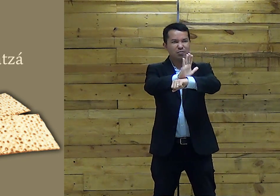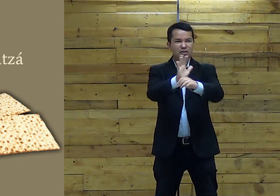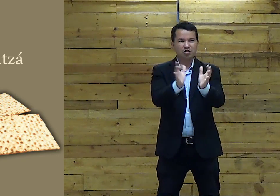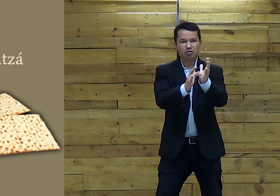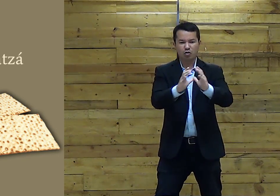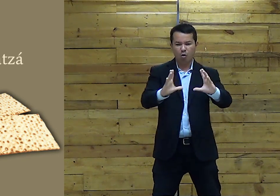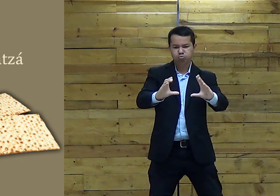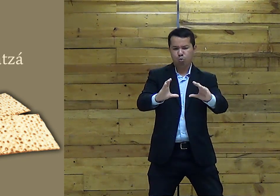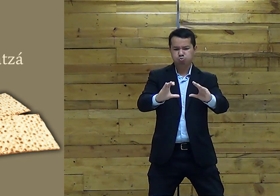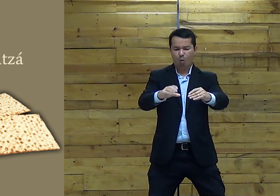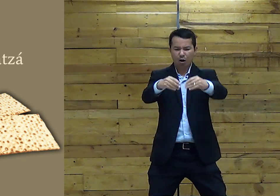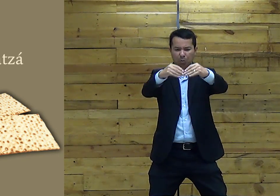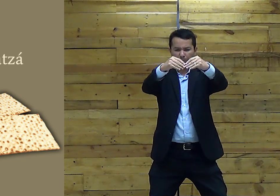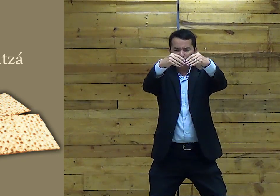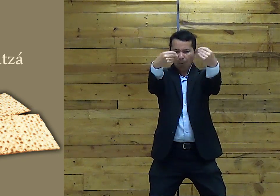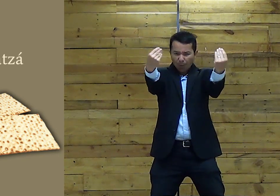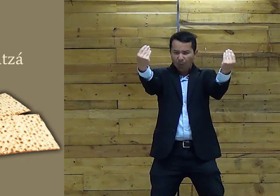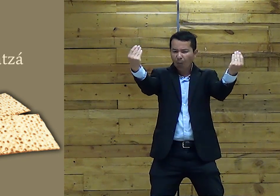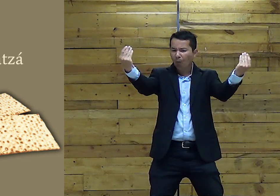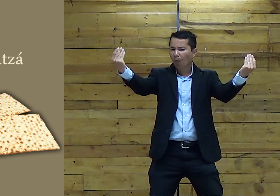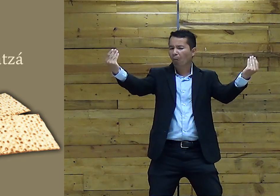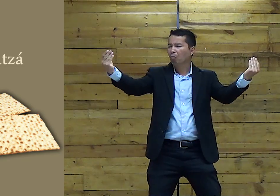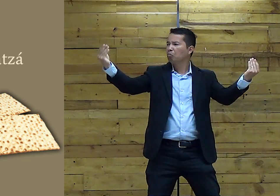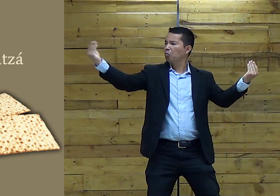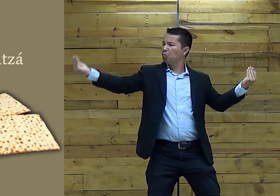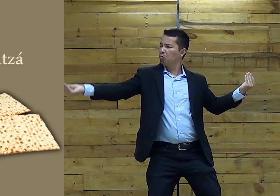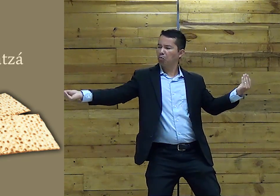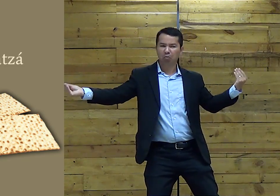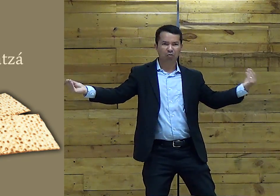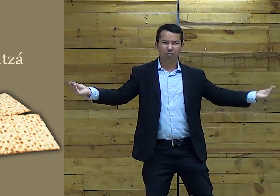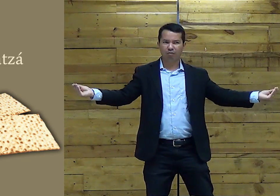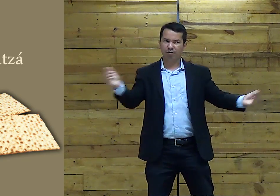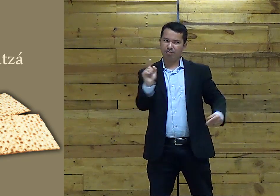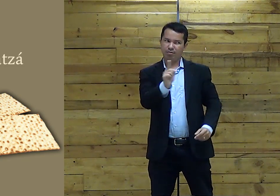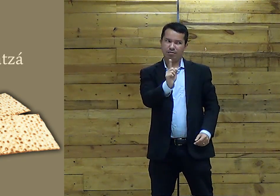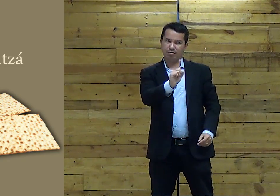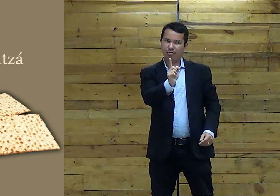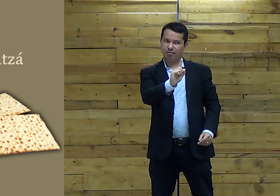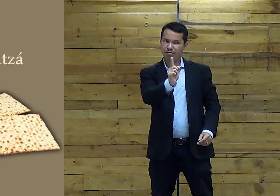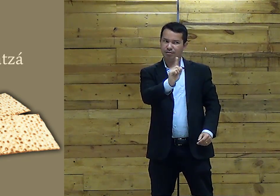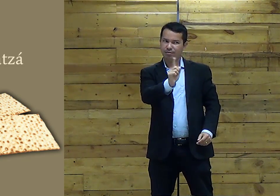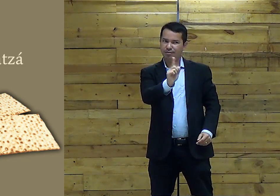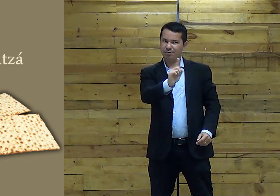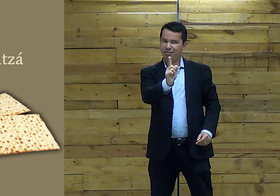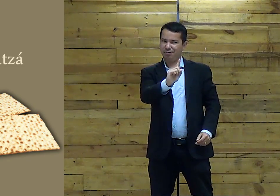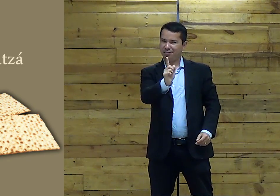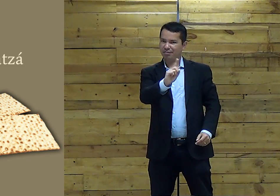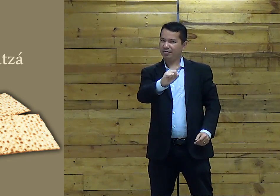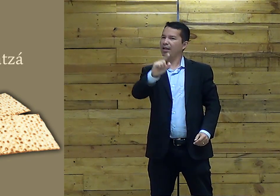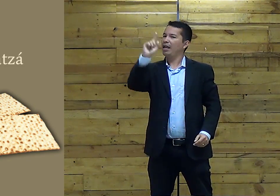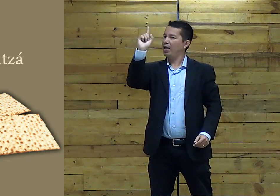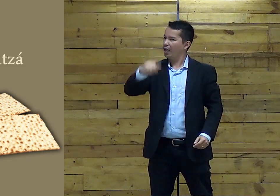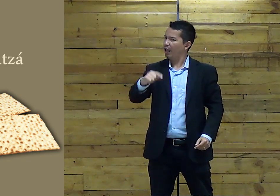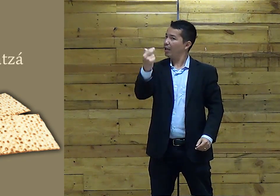As vezes As gente gente vê um filme E eles abrem Um pão fofo Lá Indivíduo Mas não é isso Uma realidade